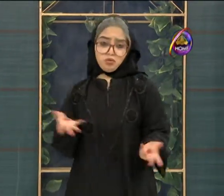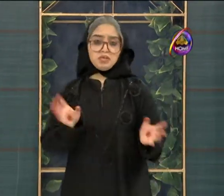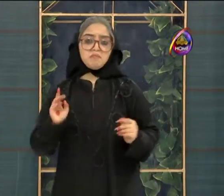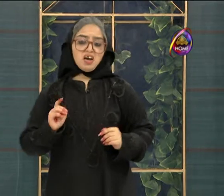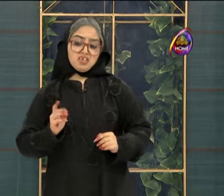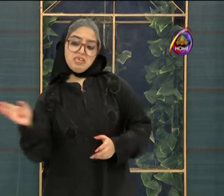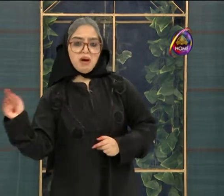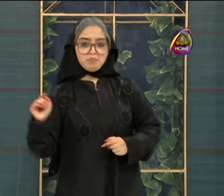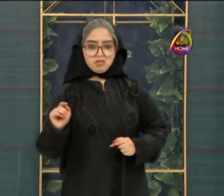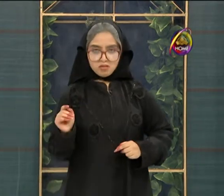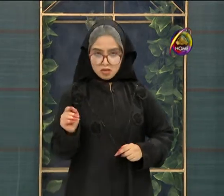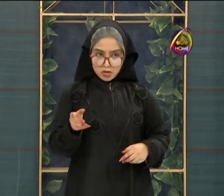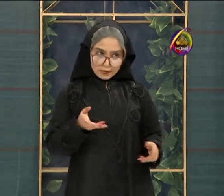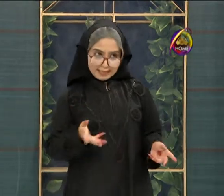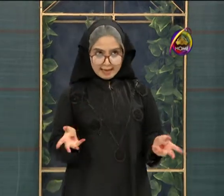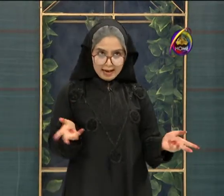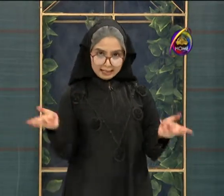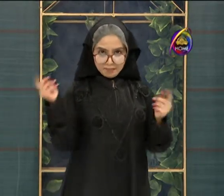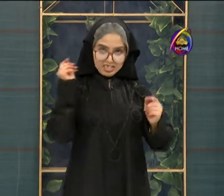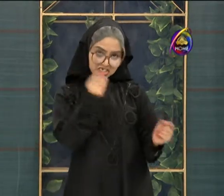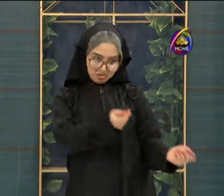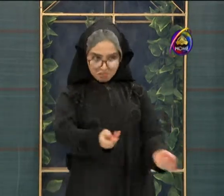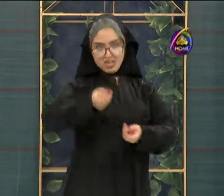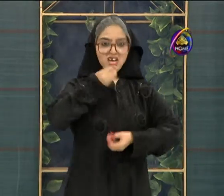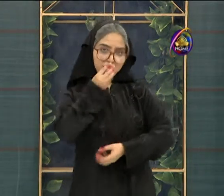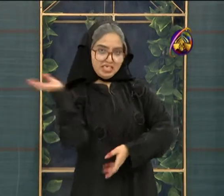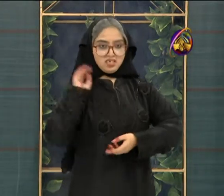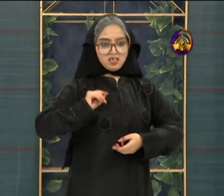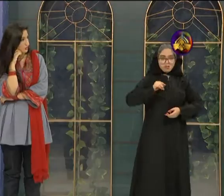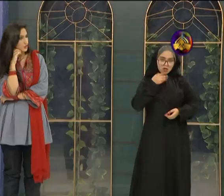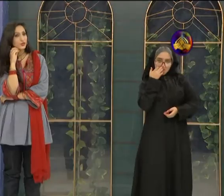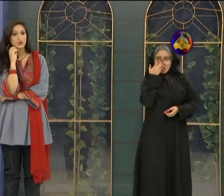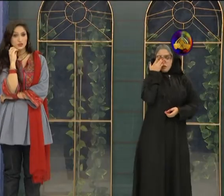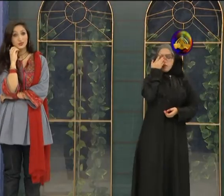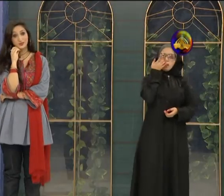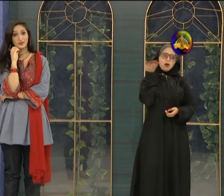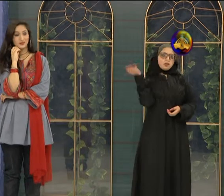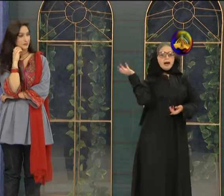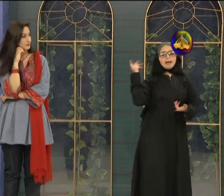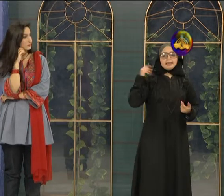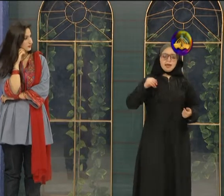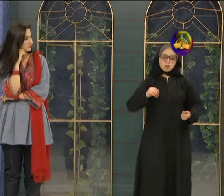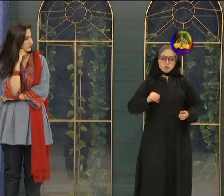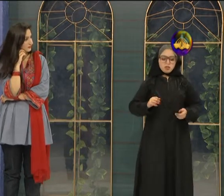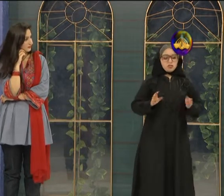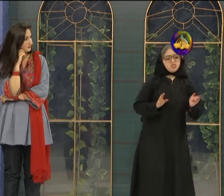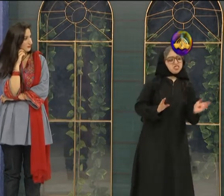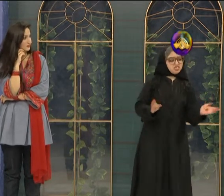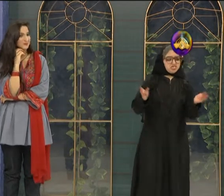میری ماں نے میری بھابی کو اس کے ہاتھ کا بنے شیر خورمہ کھا کر پسند کیا تھا شورنور تھا ہی کیا اس میں چٹی